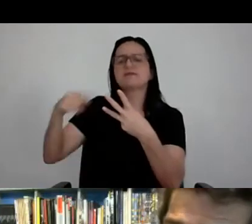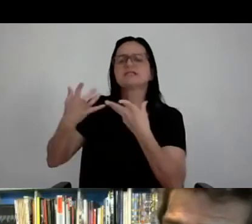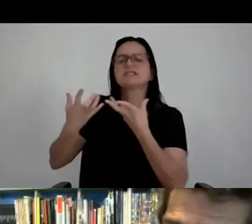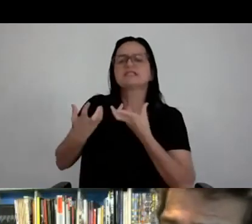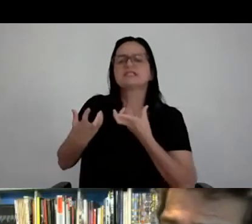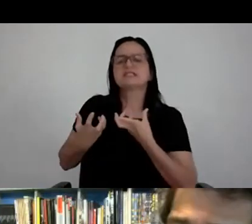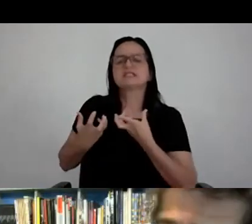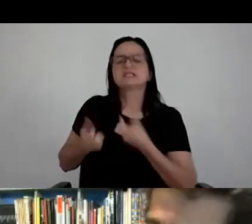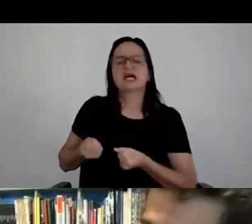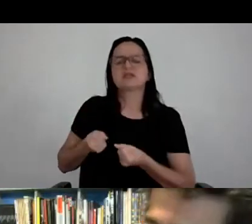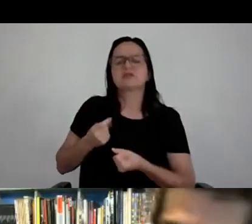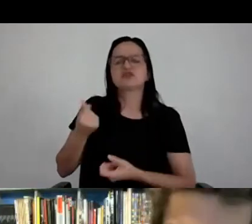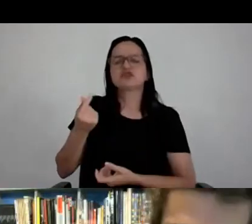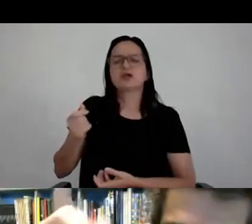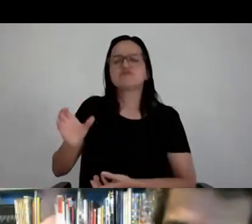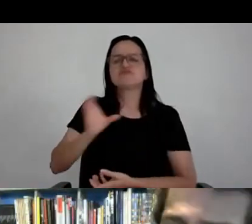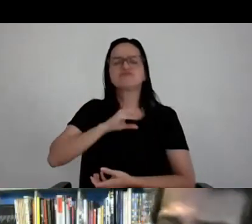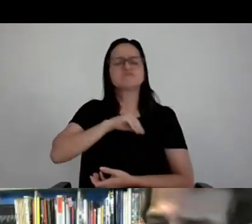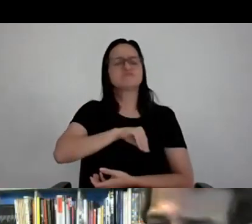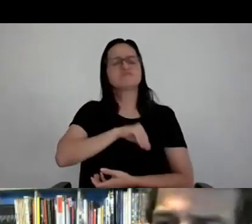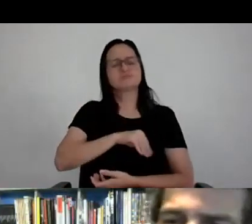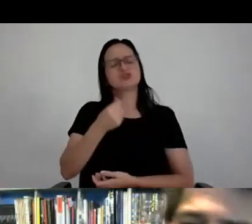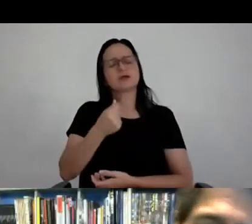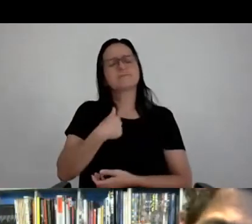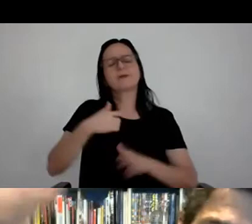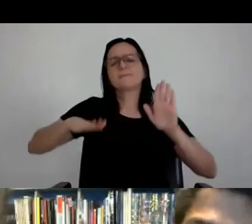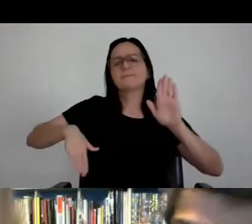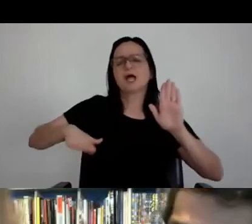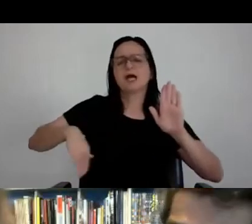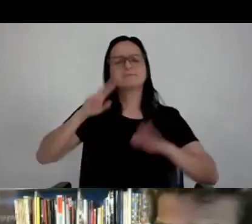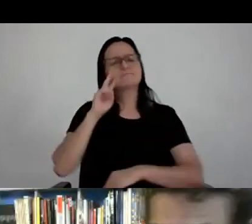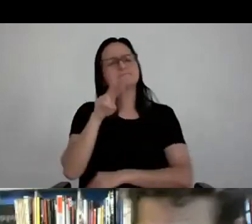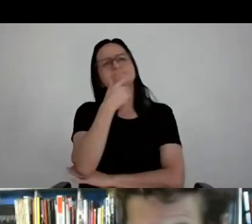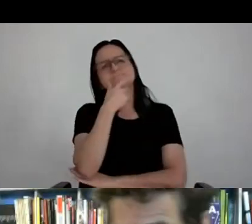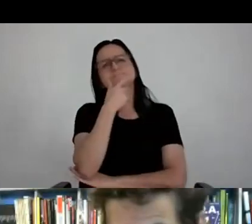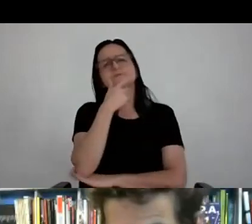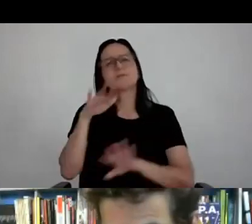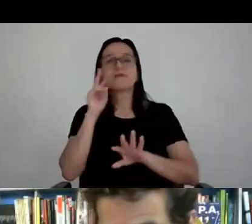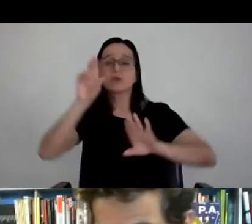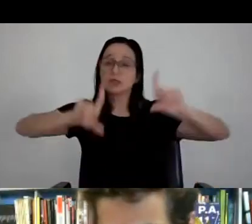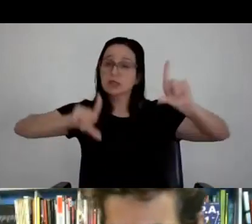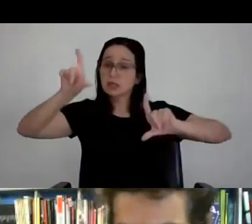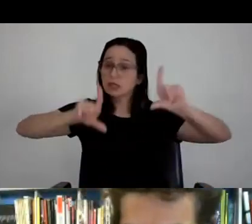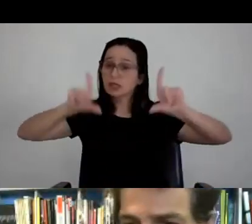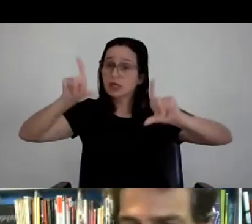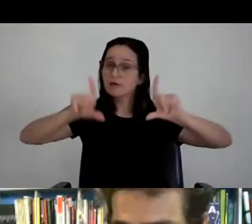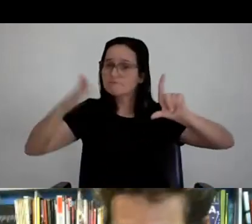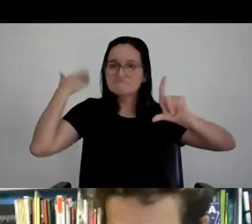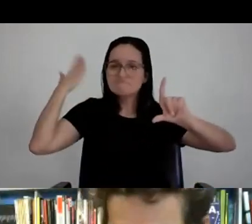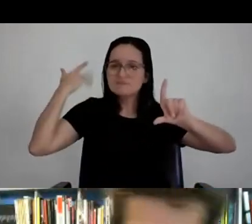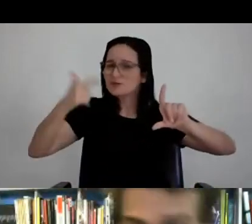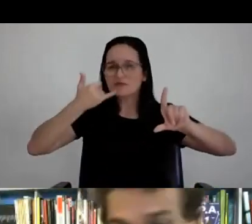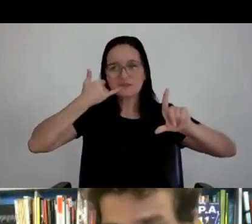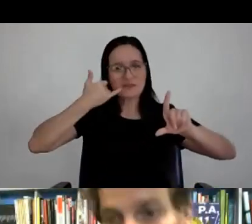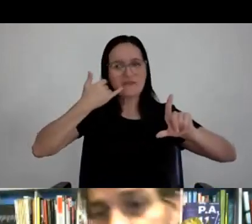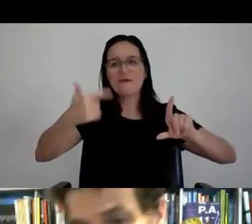dinheiro, eu lembro que eu estava na praia, deu na Veneta, eu fui lá para o centro, que naquela época não existia celular, não existia nada disso, não comprava